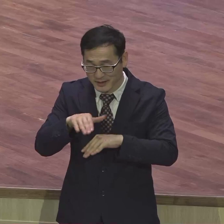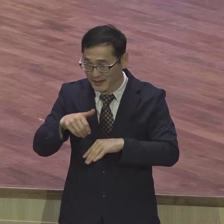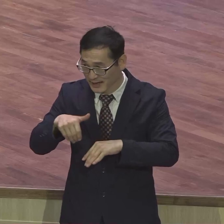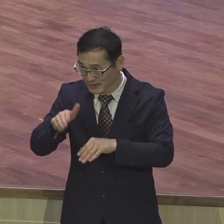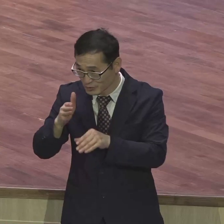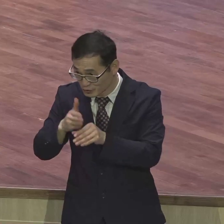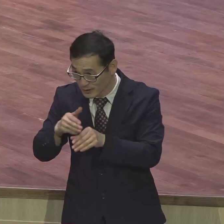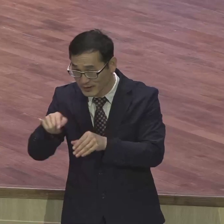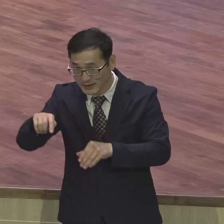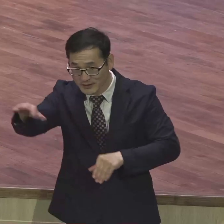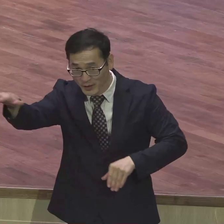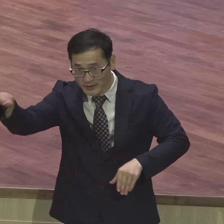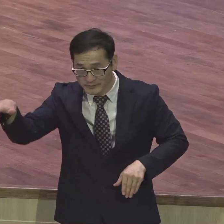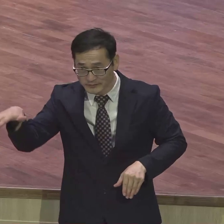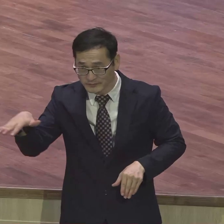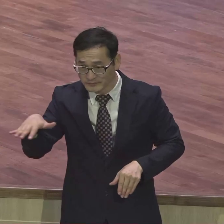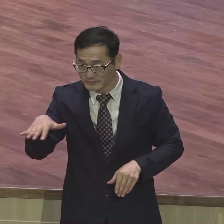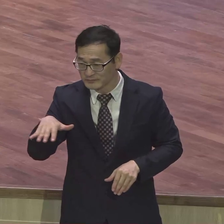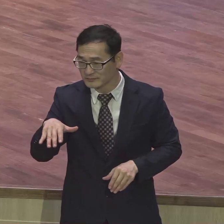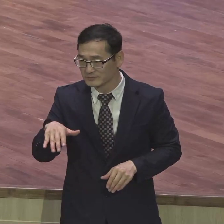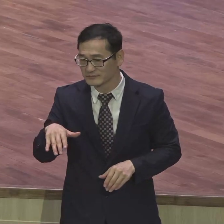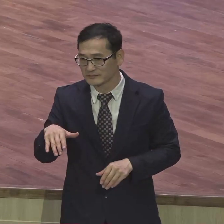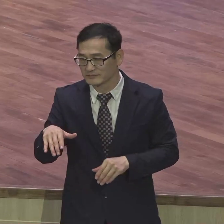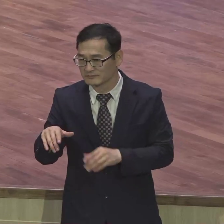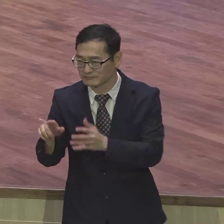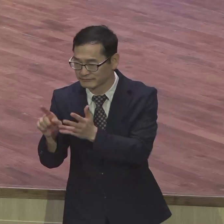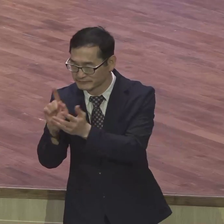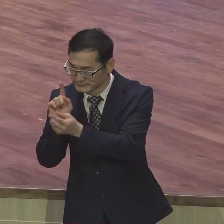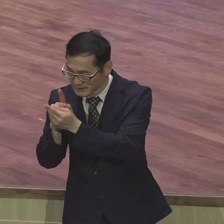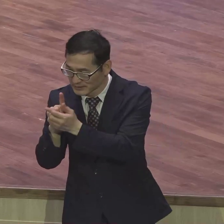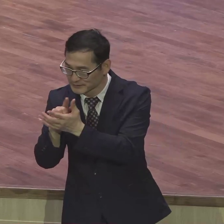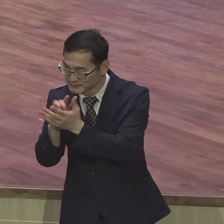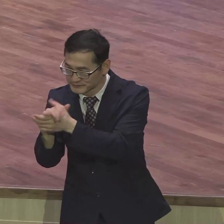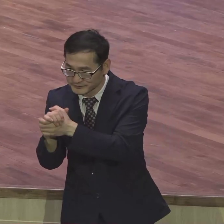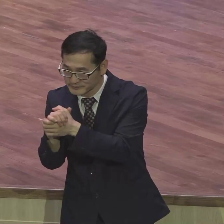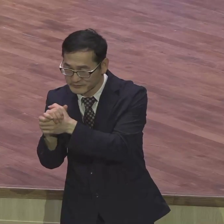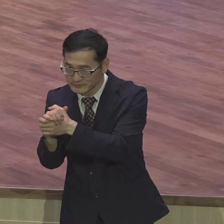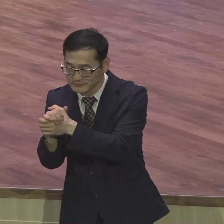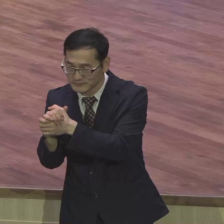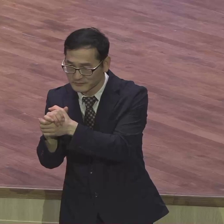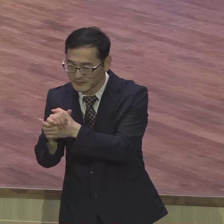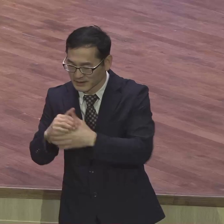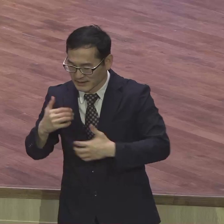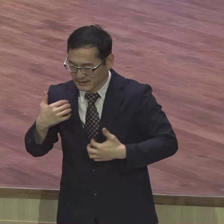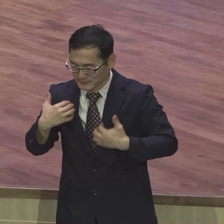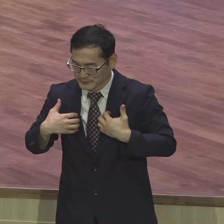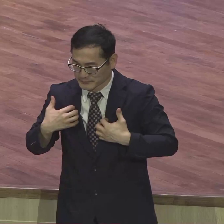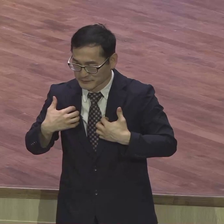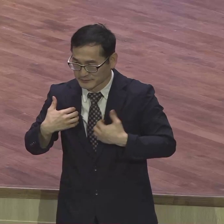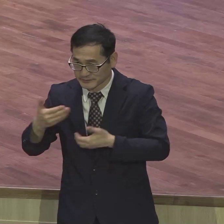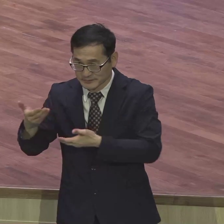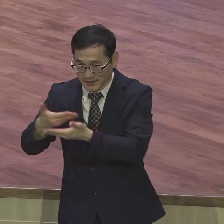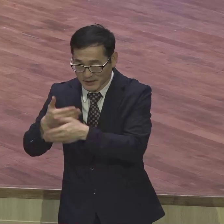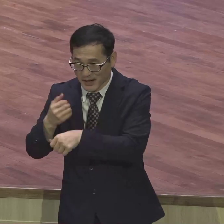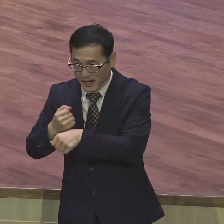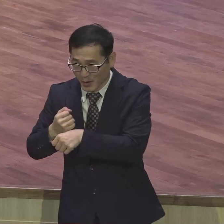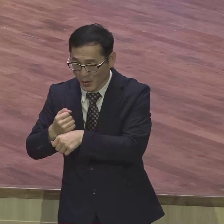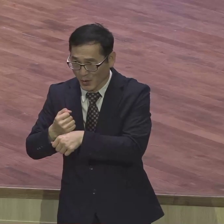보고 먼저 너희와 사귐으로 얼마간 기뻄을 가진 후에 너희가 그리로 보내주기를 바람이라